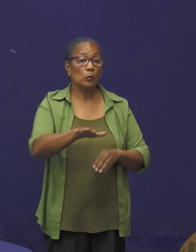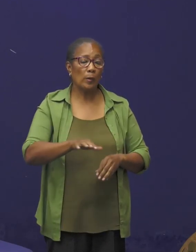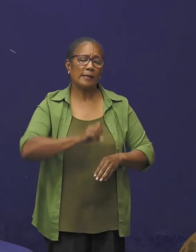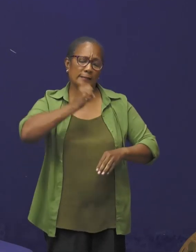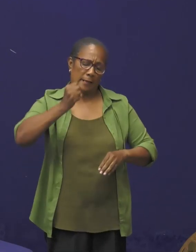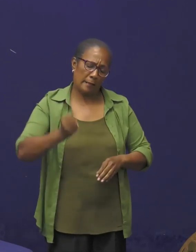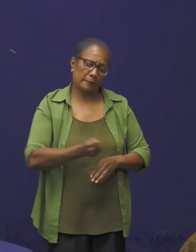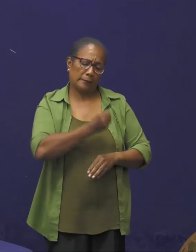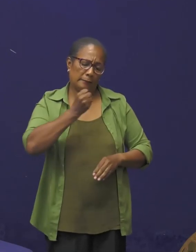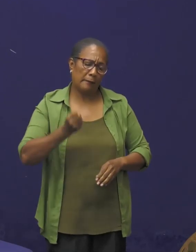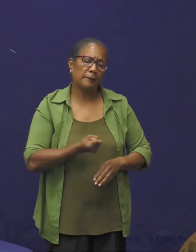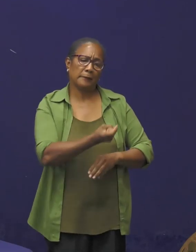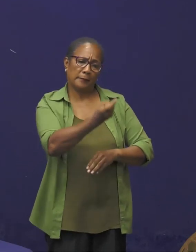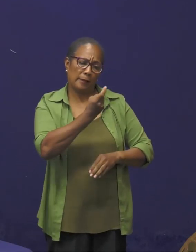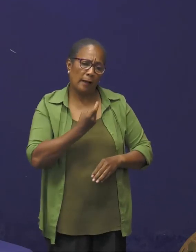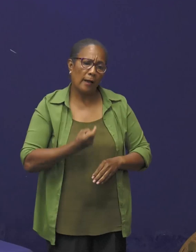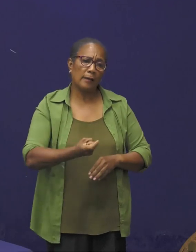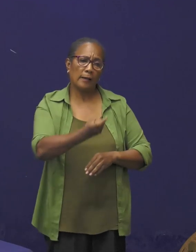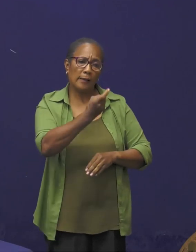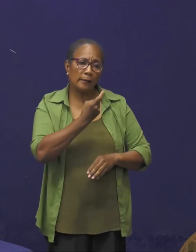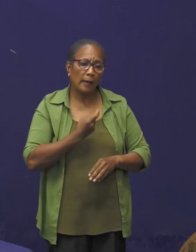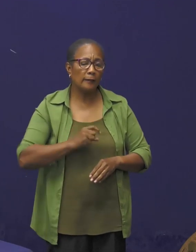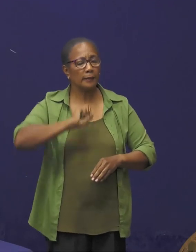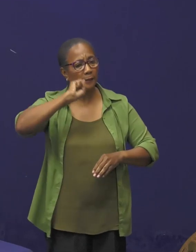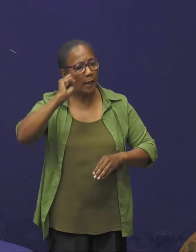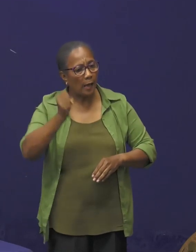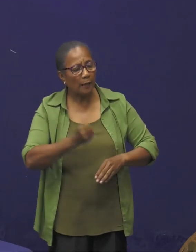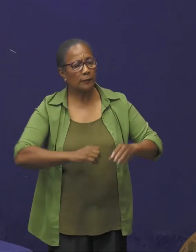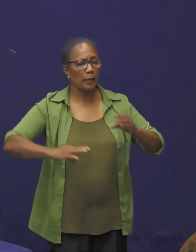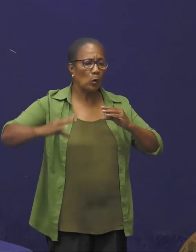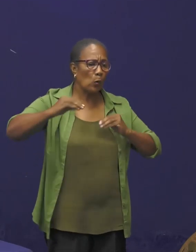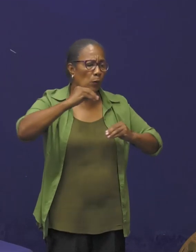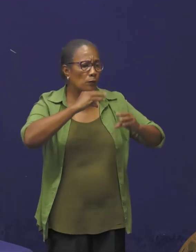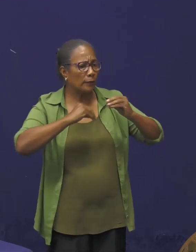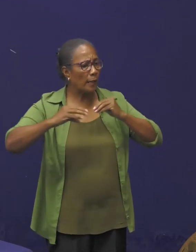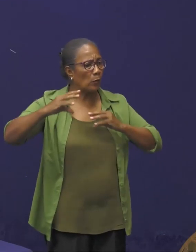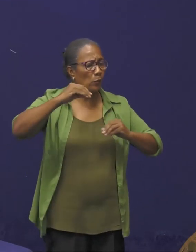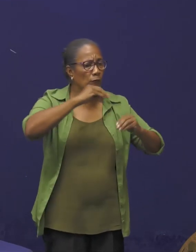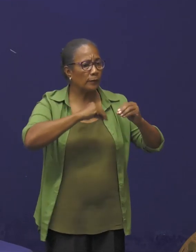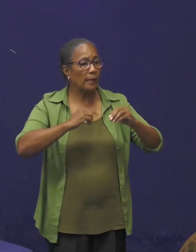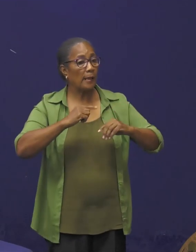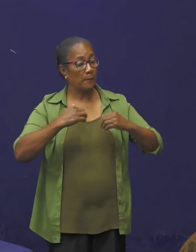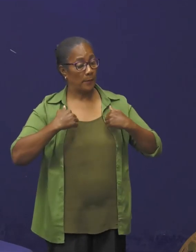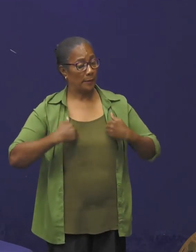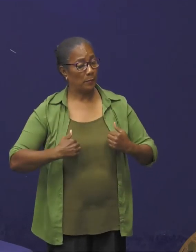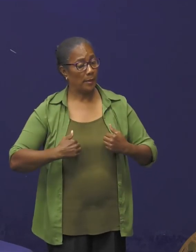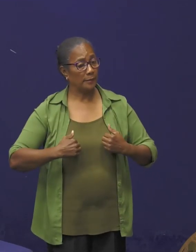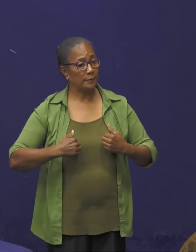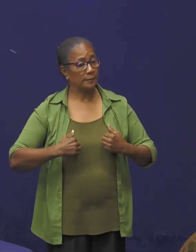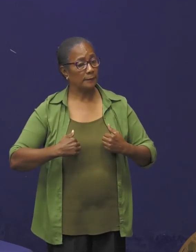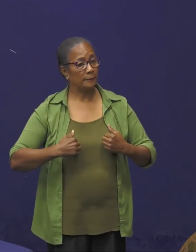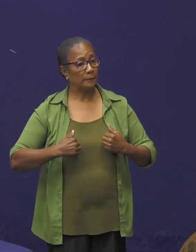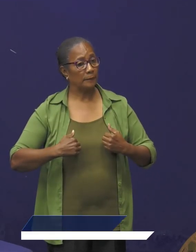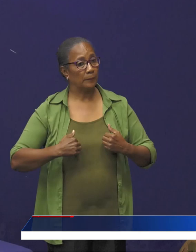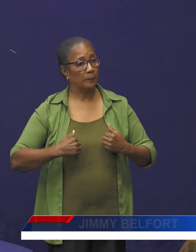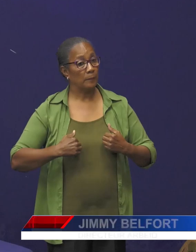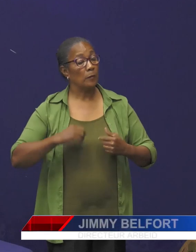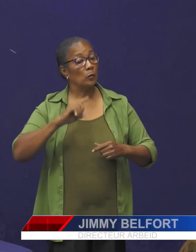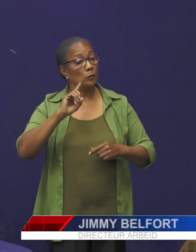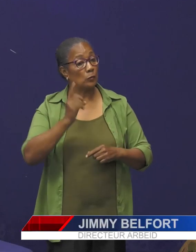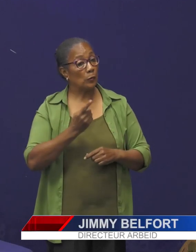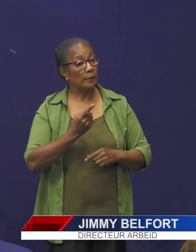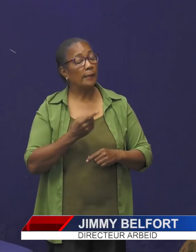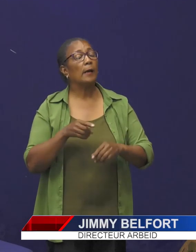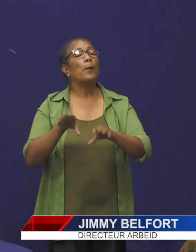herhalen. Treed u in overleg met uw mensen, zodat er